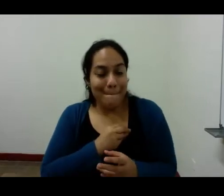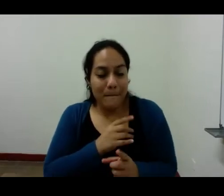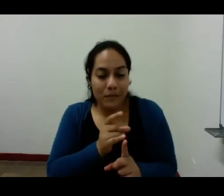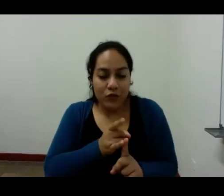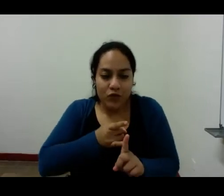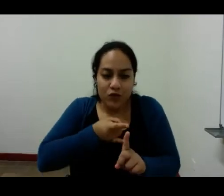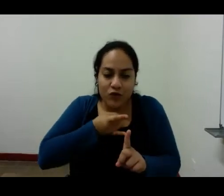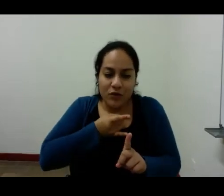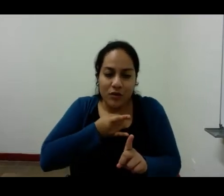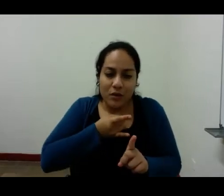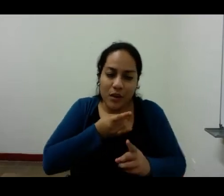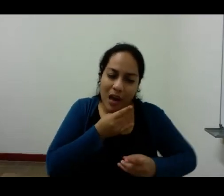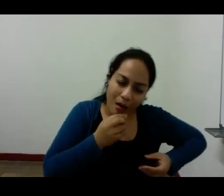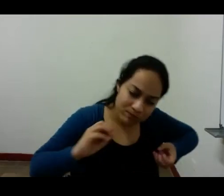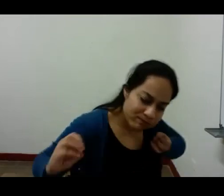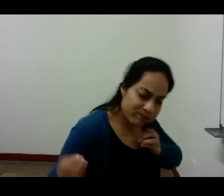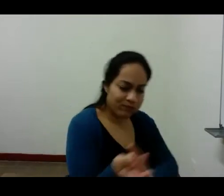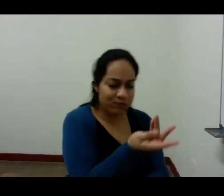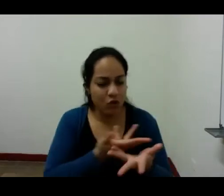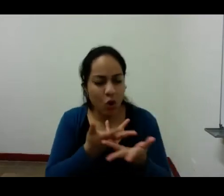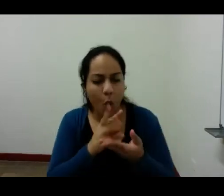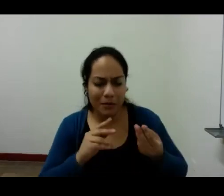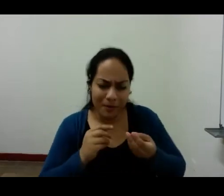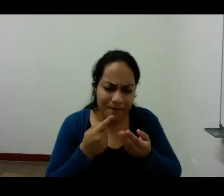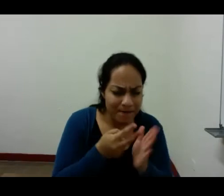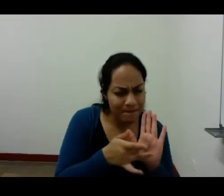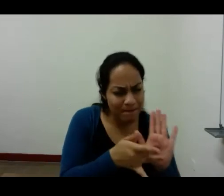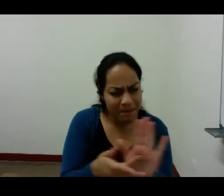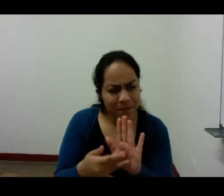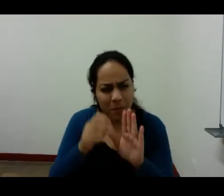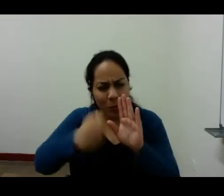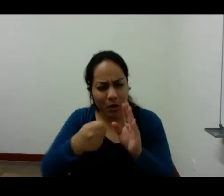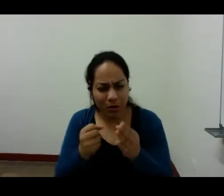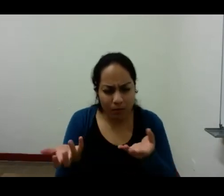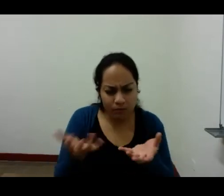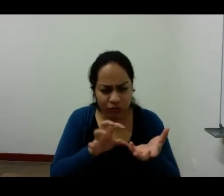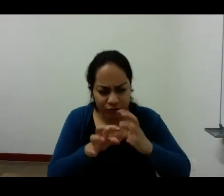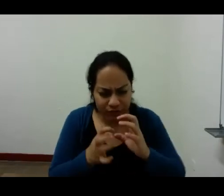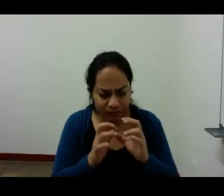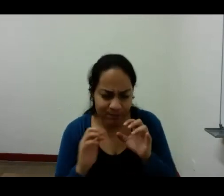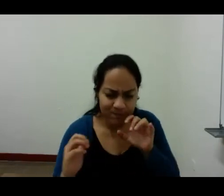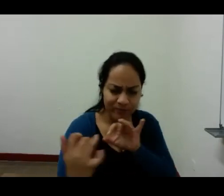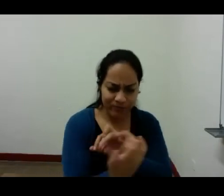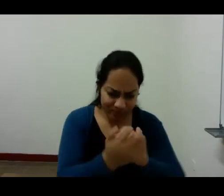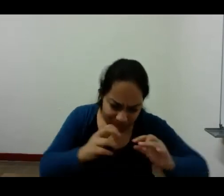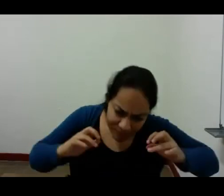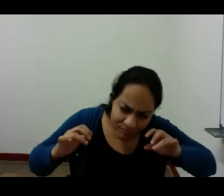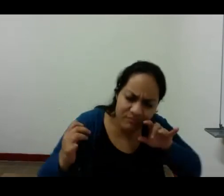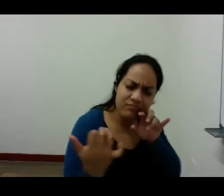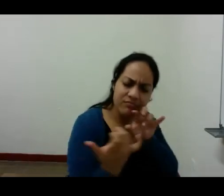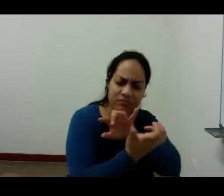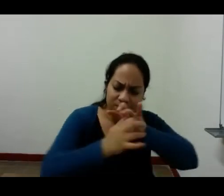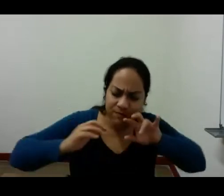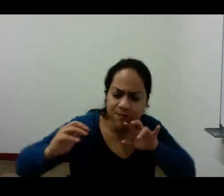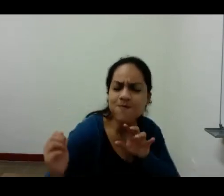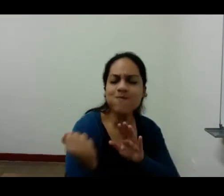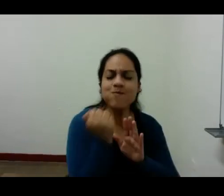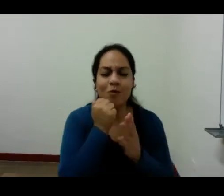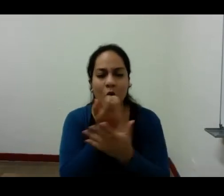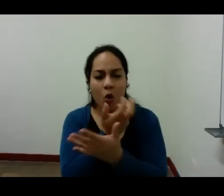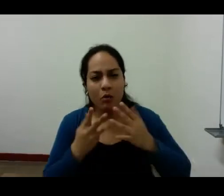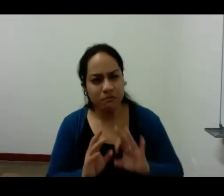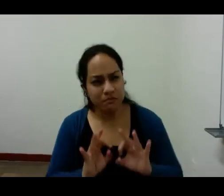convertirlas en materia visible para hacer con ellas estatuas que se esculpen con palabras fluidas y